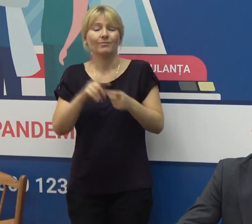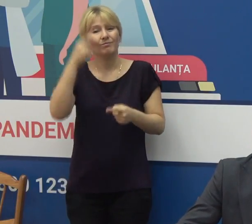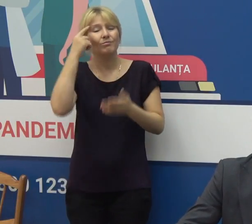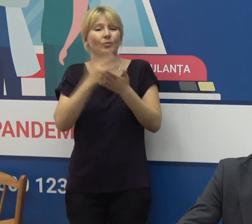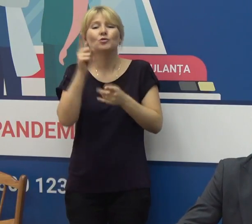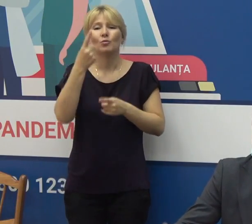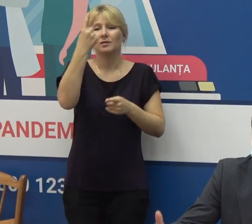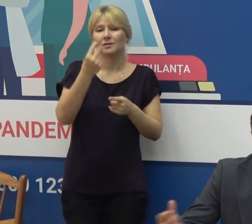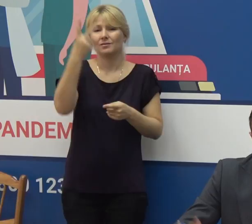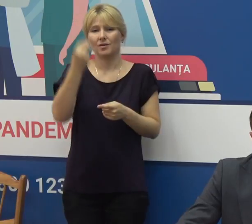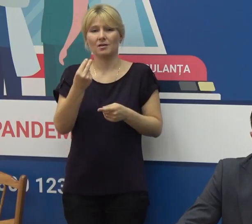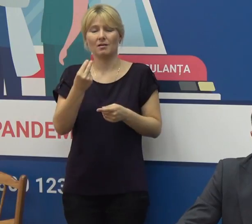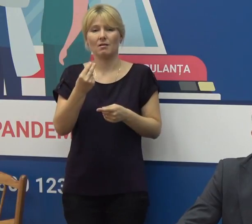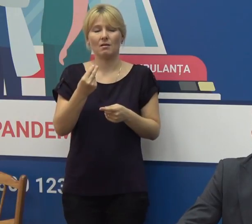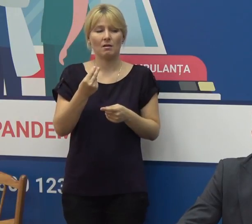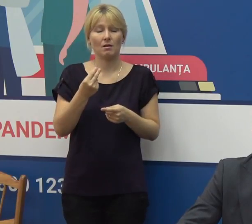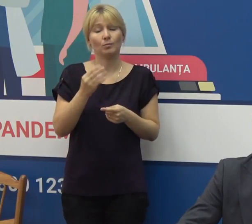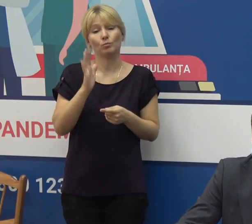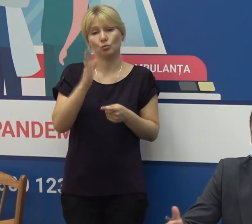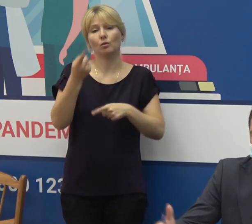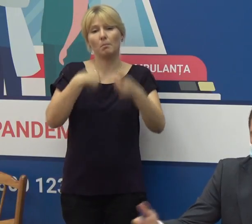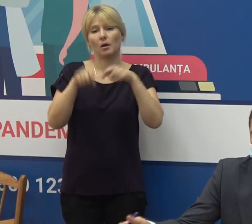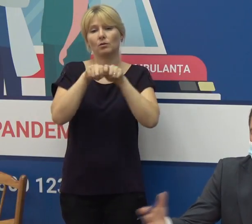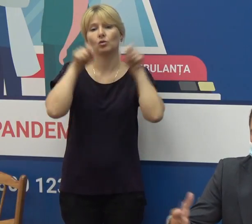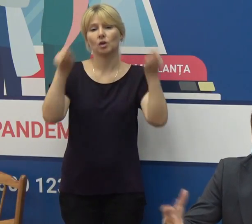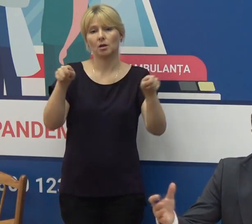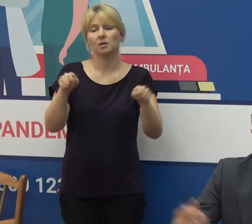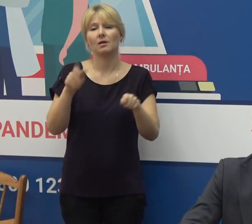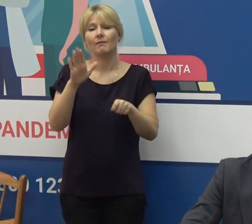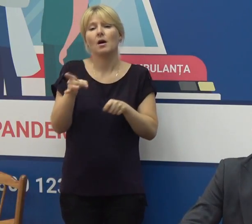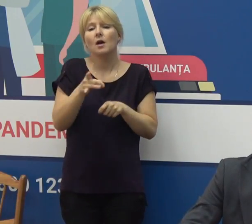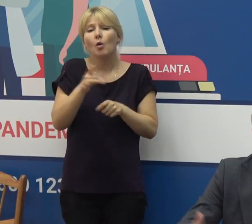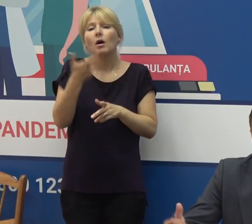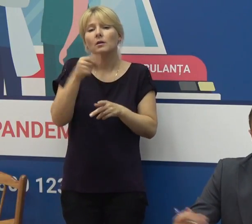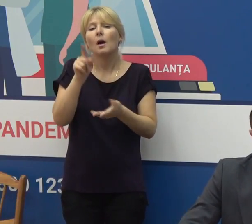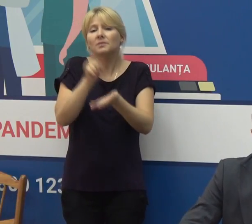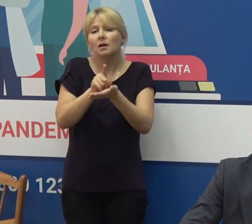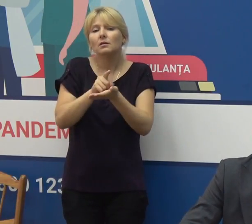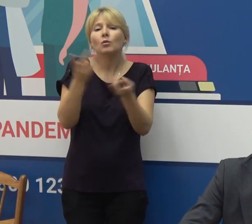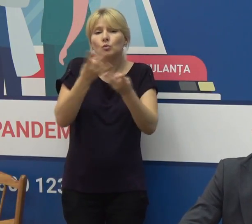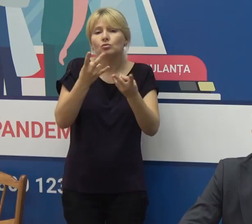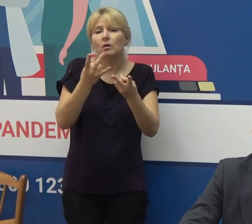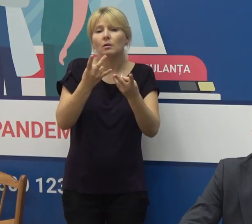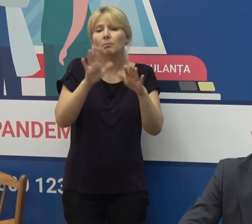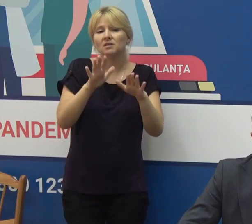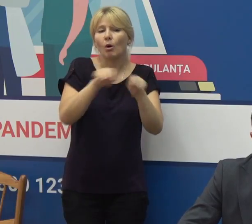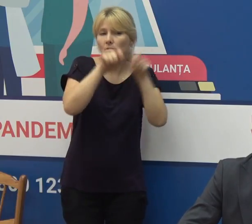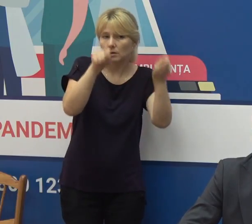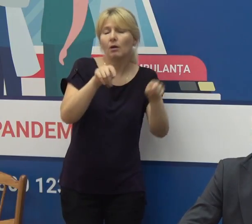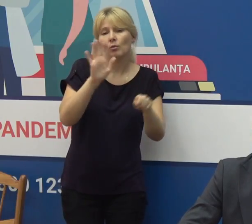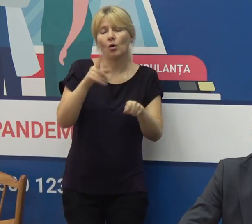aceste vor fi redeschise regional unde va fi necesitate sperăm că lucrurile să